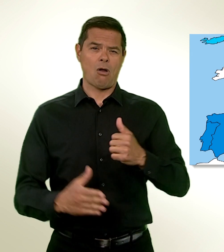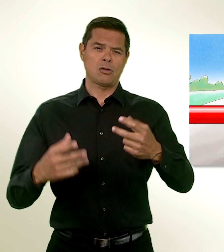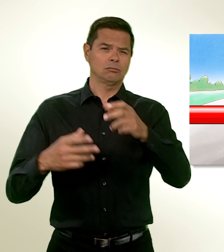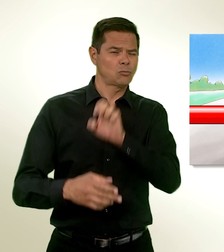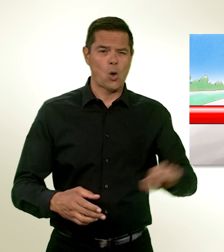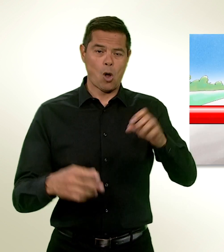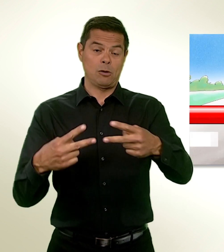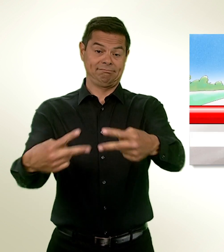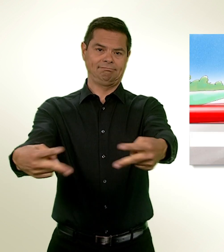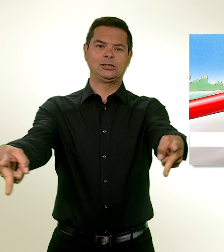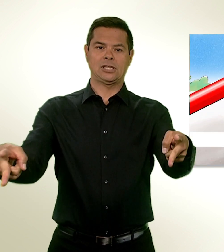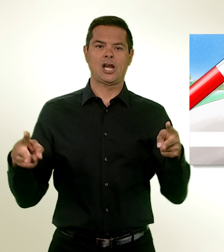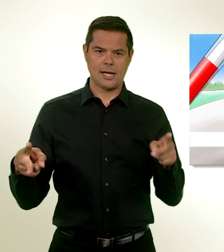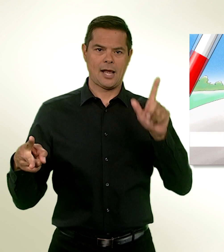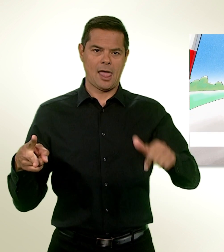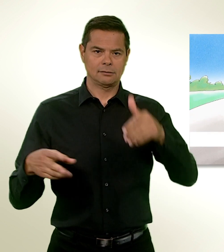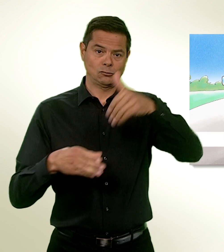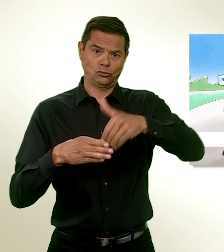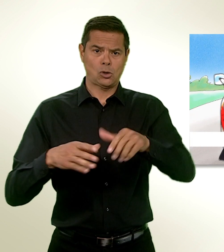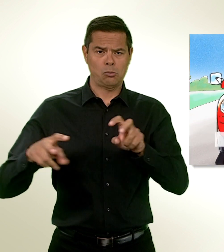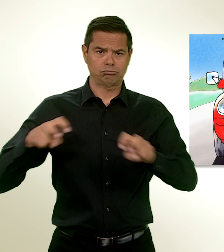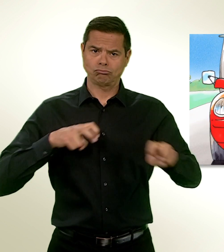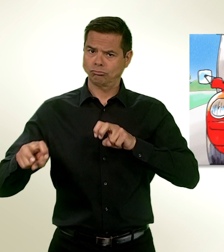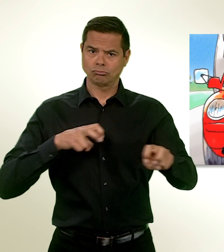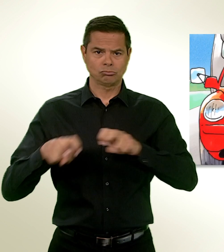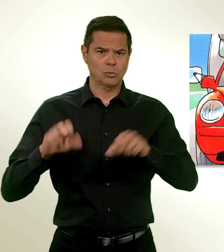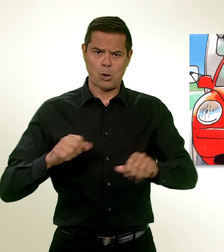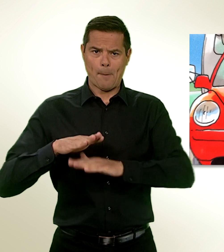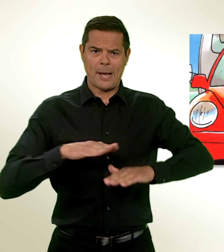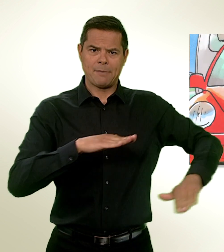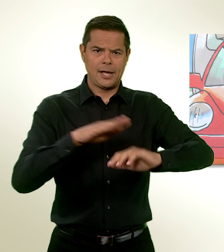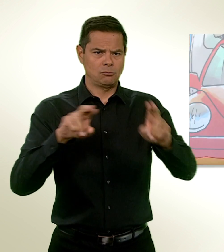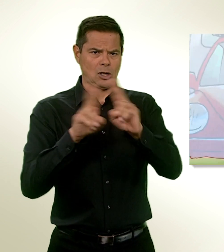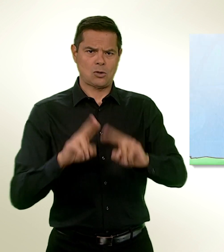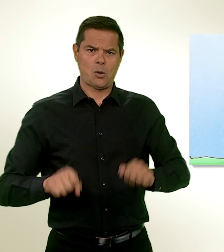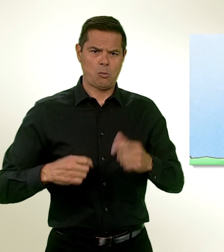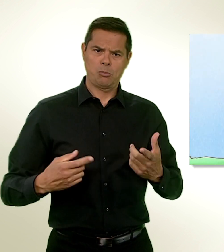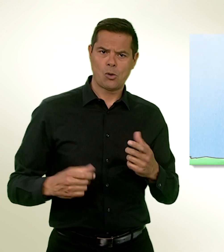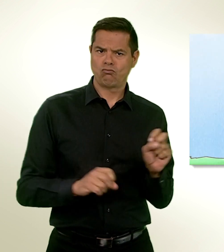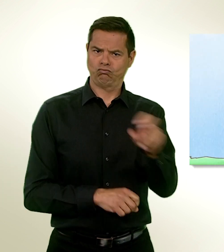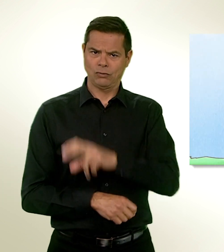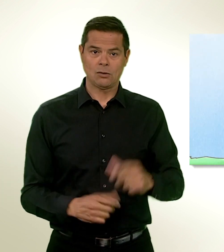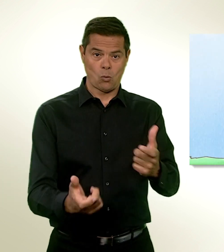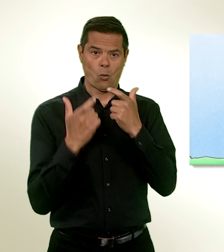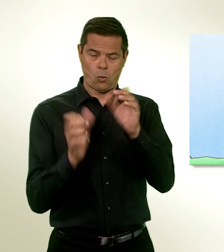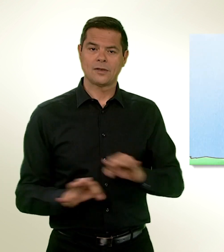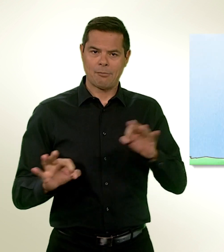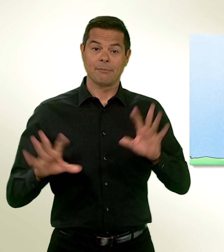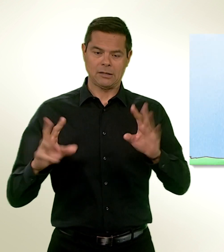sein duquel il est possible de se déplacer d'un État à un autre sans être contrôlé. Le contrôle des frontières extérieures incombe